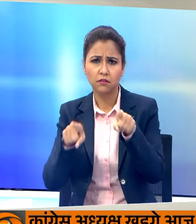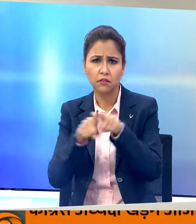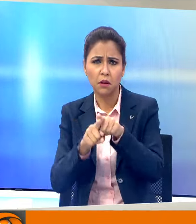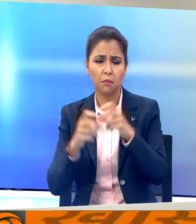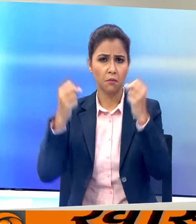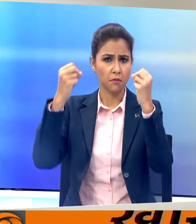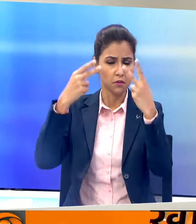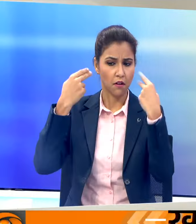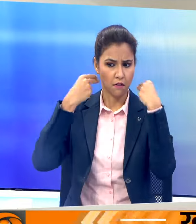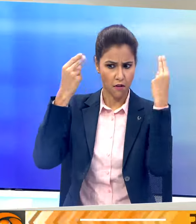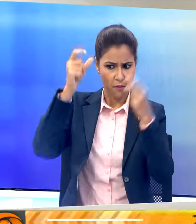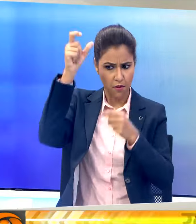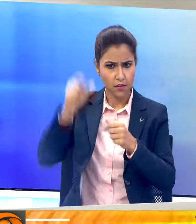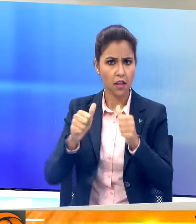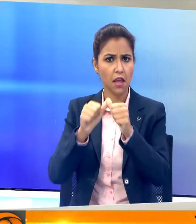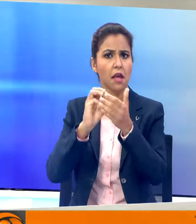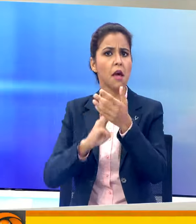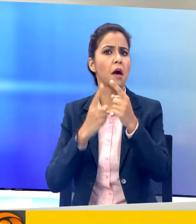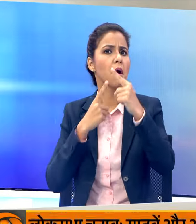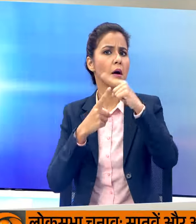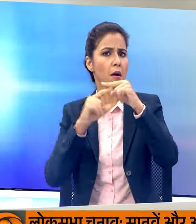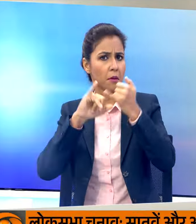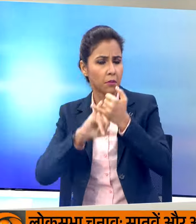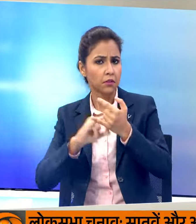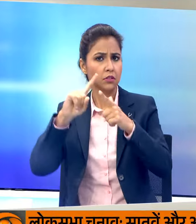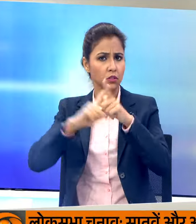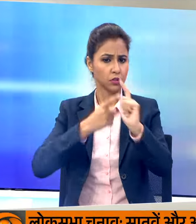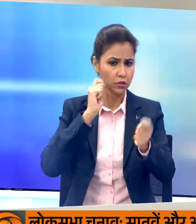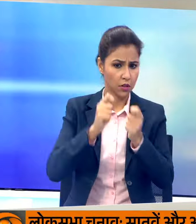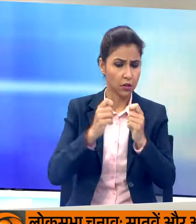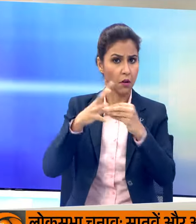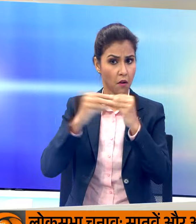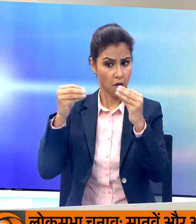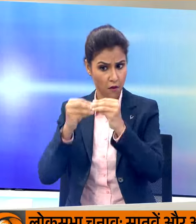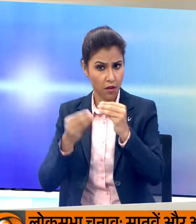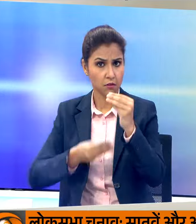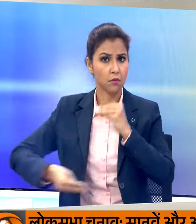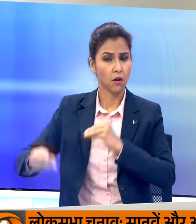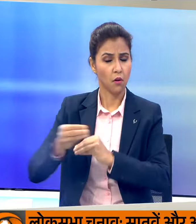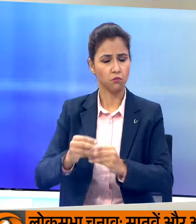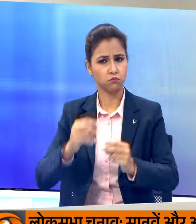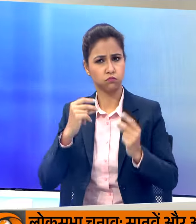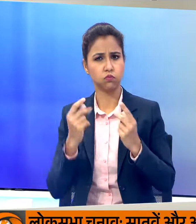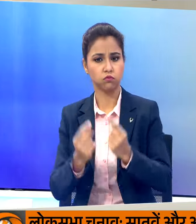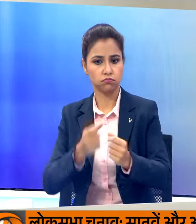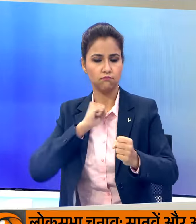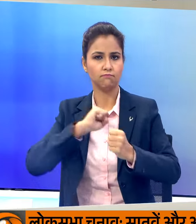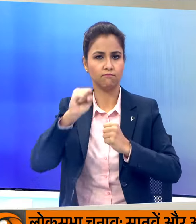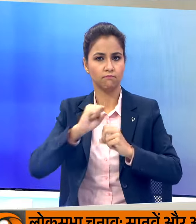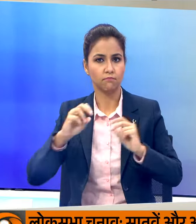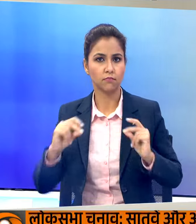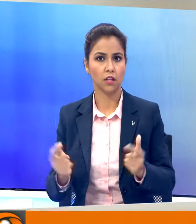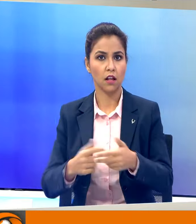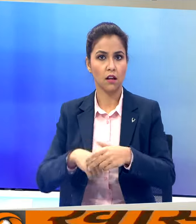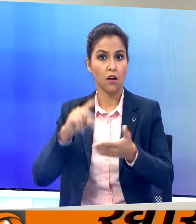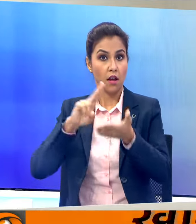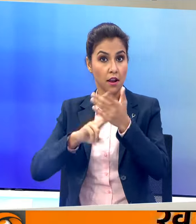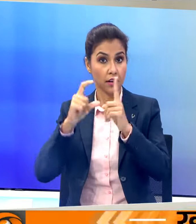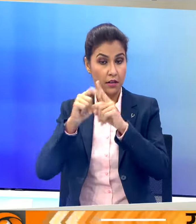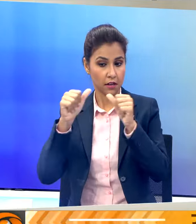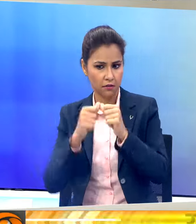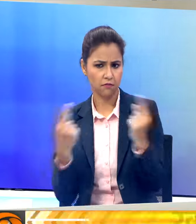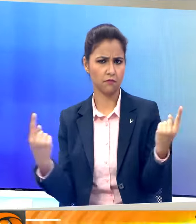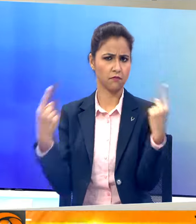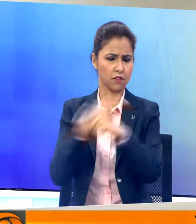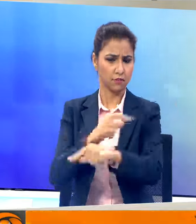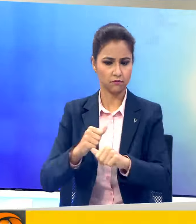स्टार प्रचारक आमिच शहा जारखंड और पश्चिम मंगाल में ताबर तोड रैलियां और रोट शो कर एंडिये के बक्ष में जीत